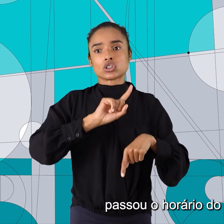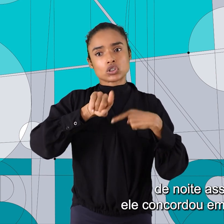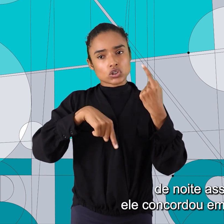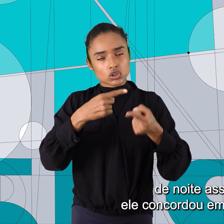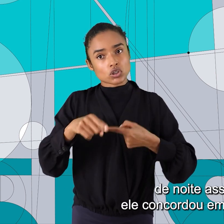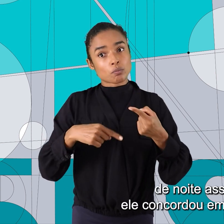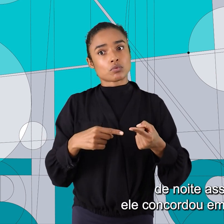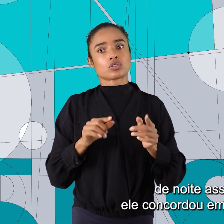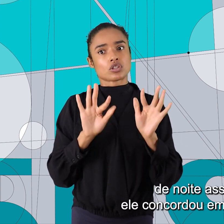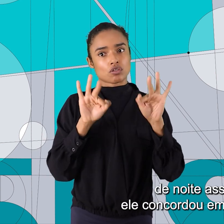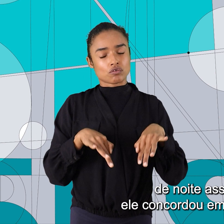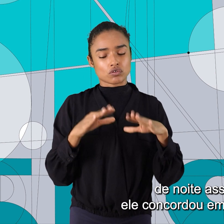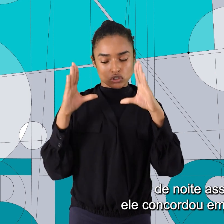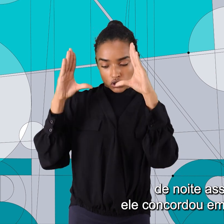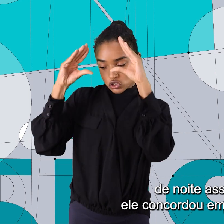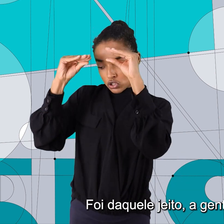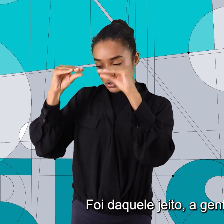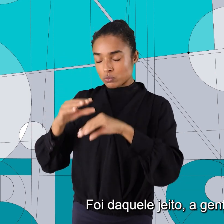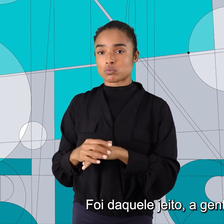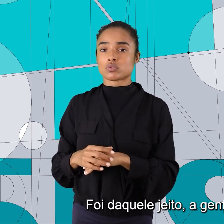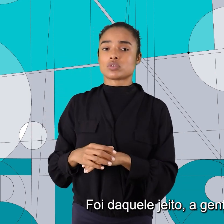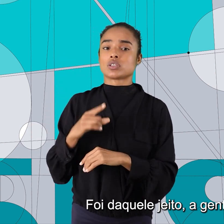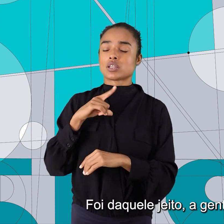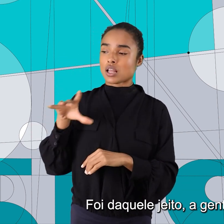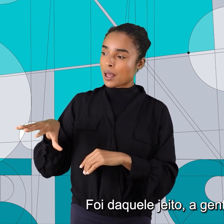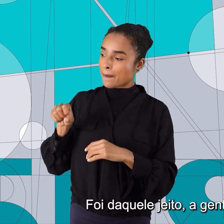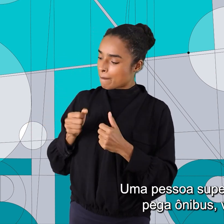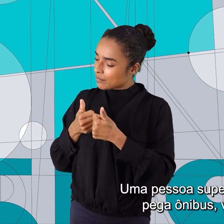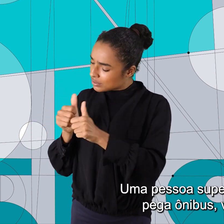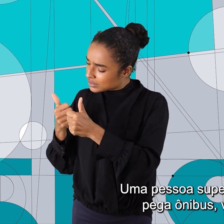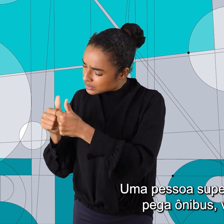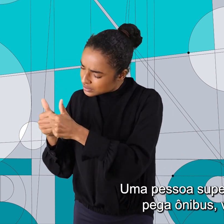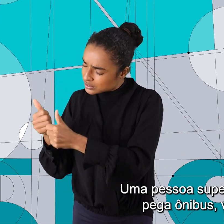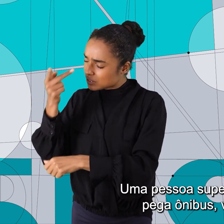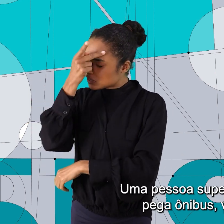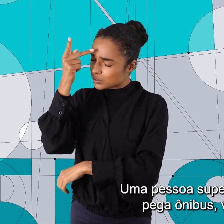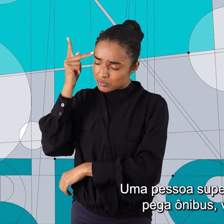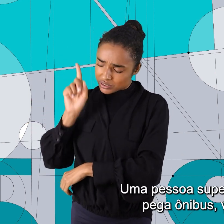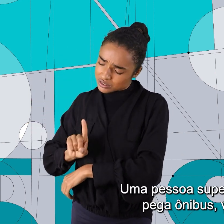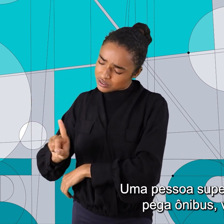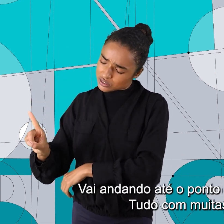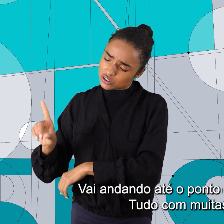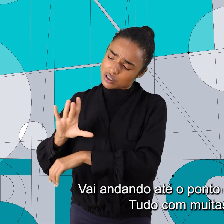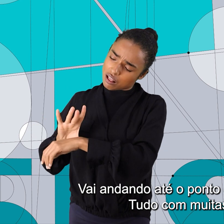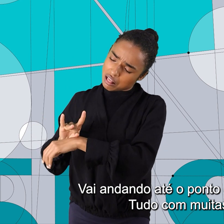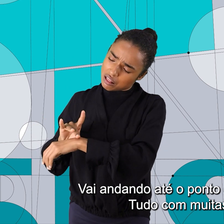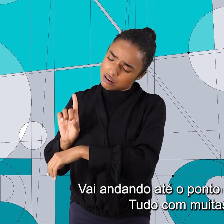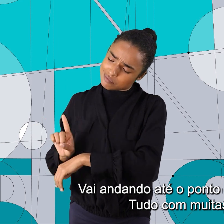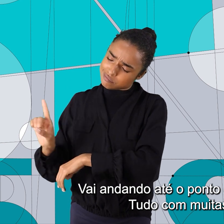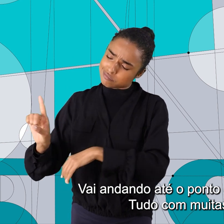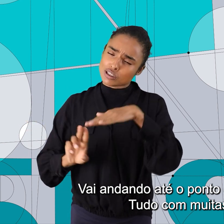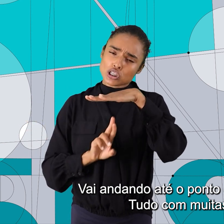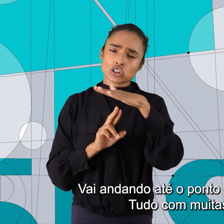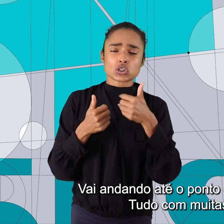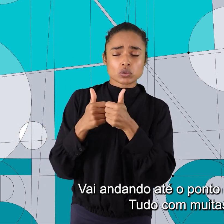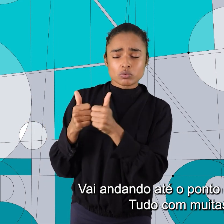expediente, de noite, assim, ele concordou em atender. Foi daquele jeito, a gente pega ônibus, uma pessoa super doente, pega ônibus, vai lá, vai andando até o fundo